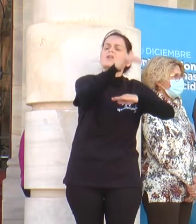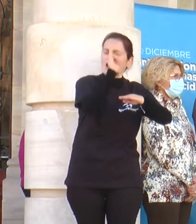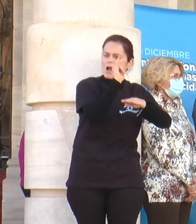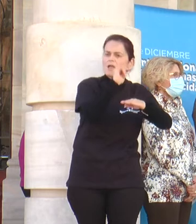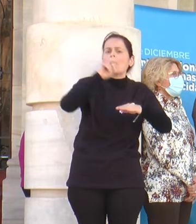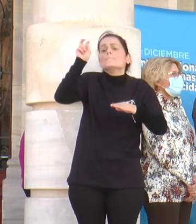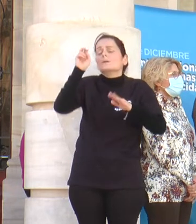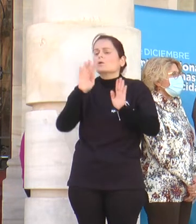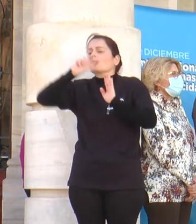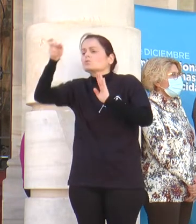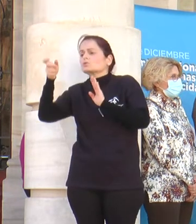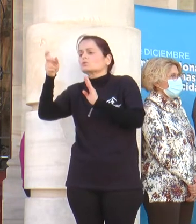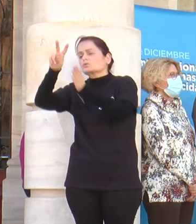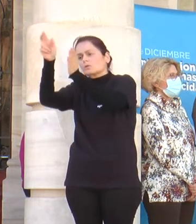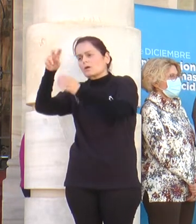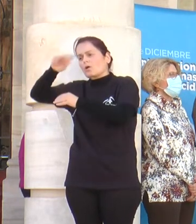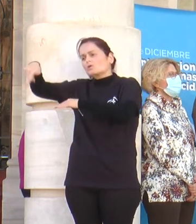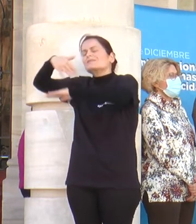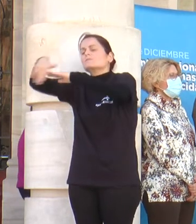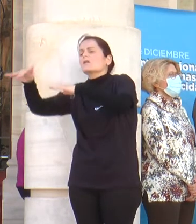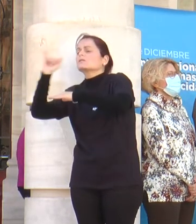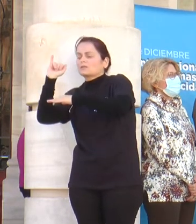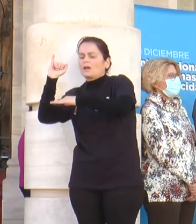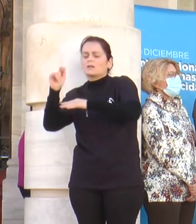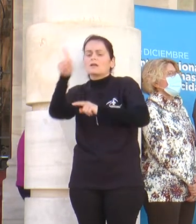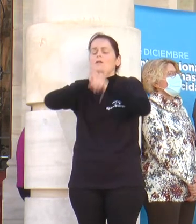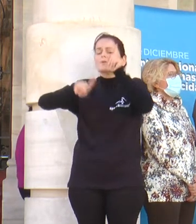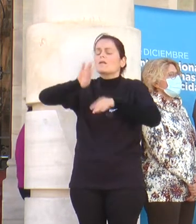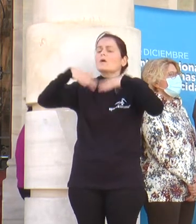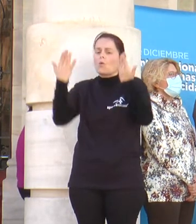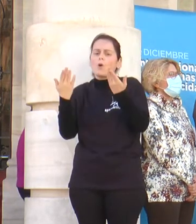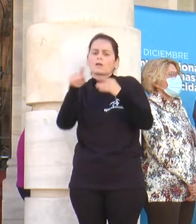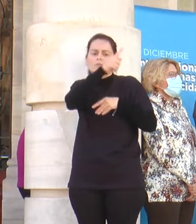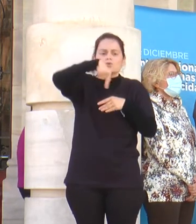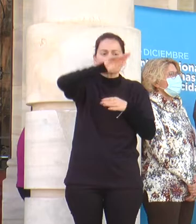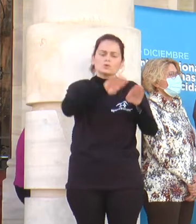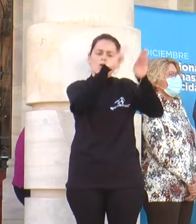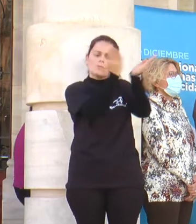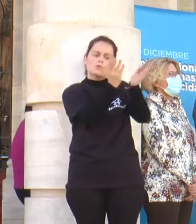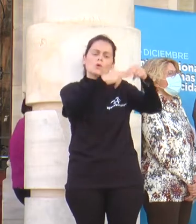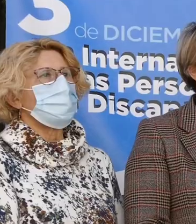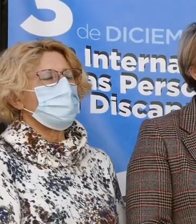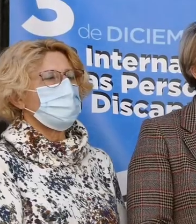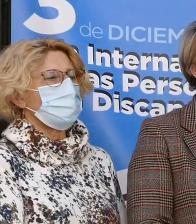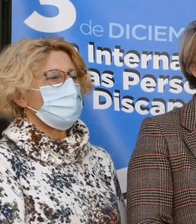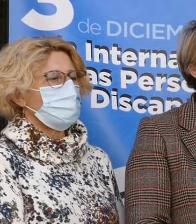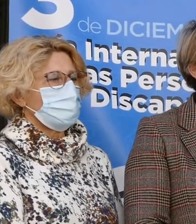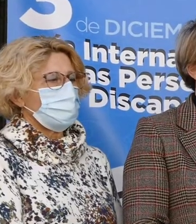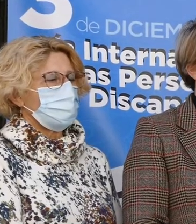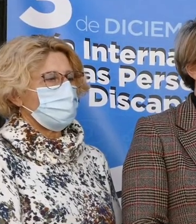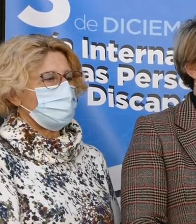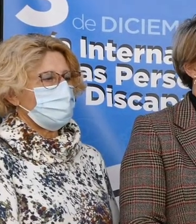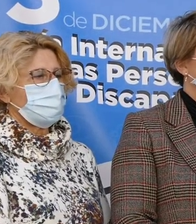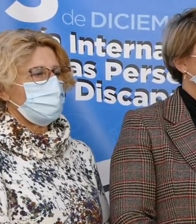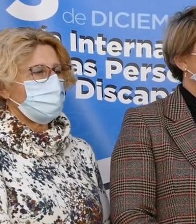y vosotros tenéis otras. El problema está en que vosotros construís un mundo sin contar y sin pensar en